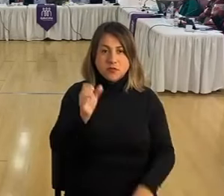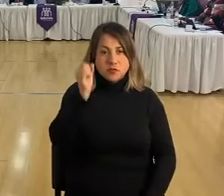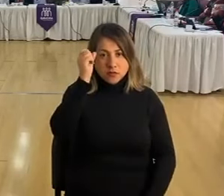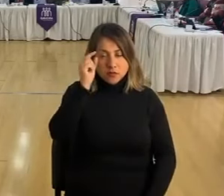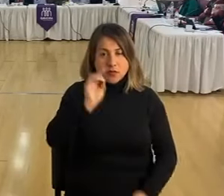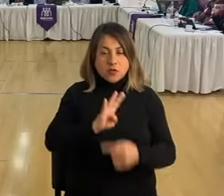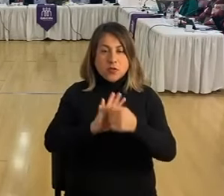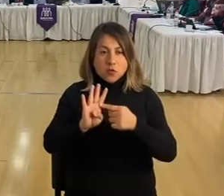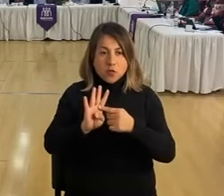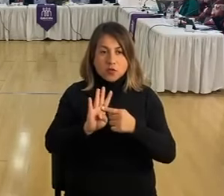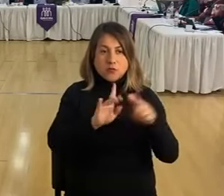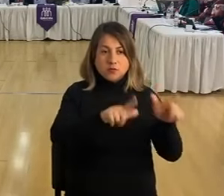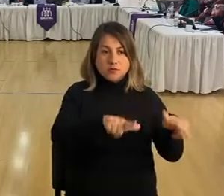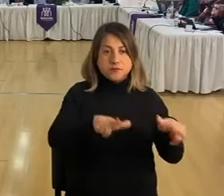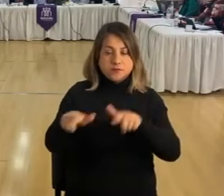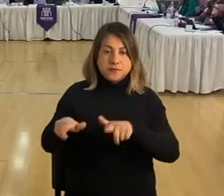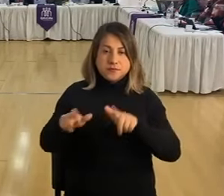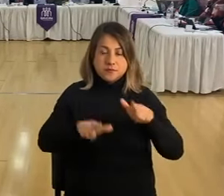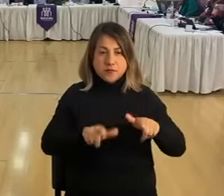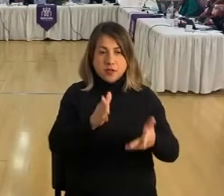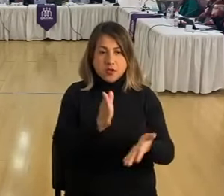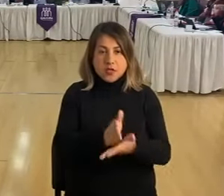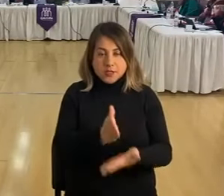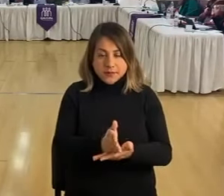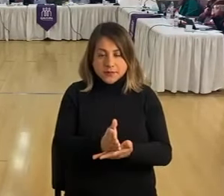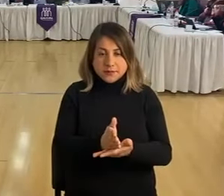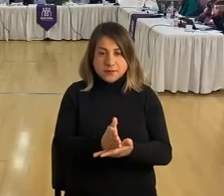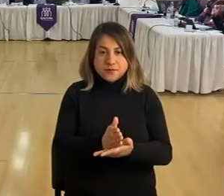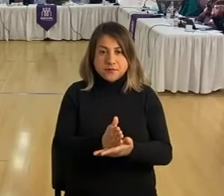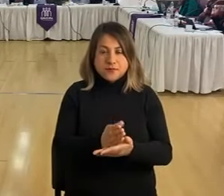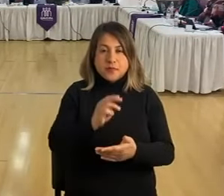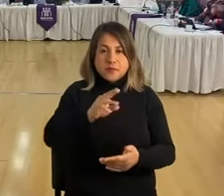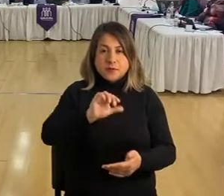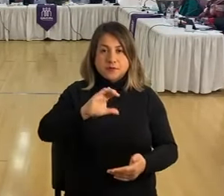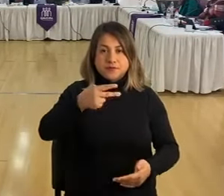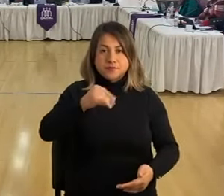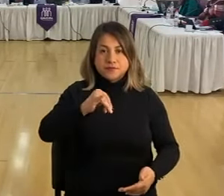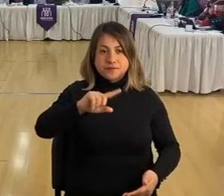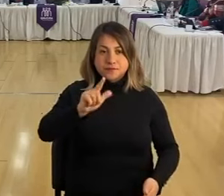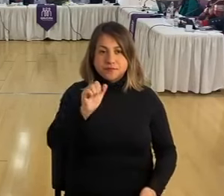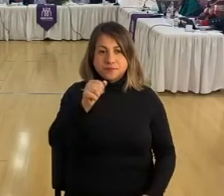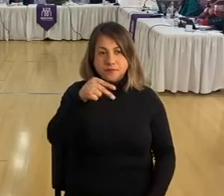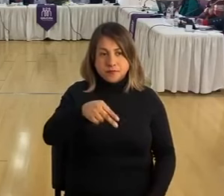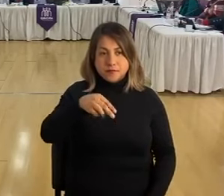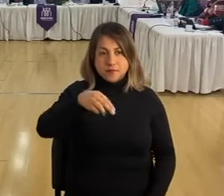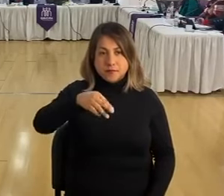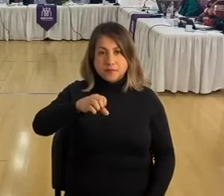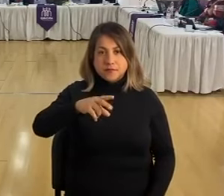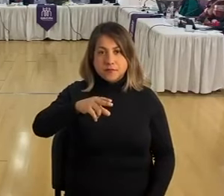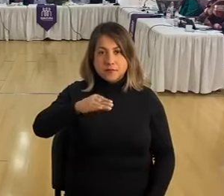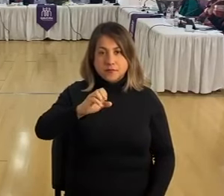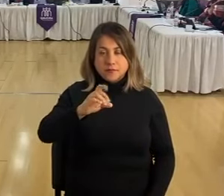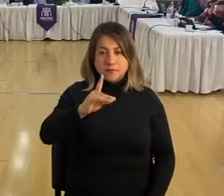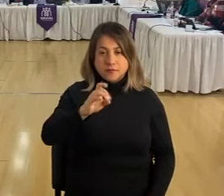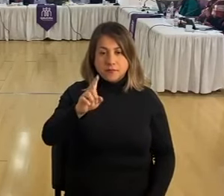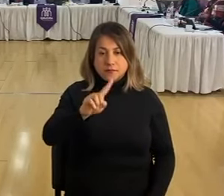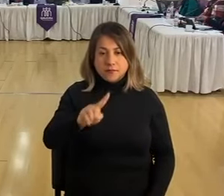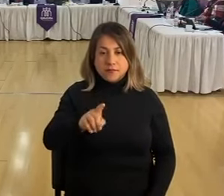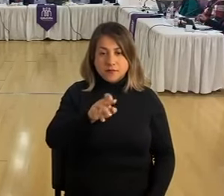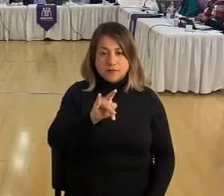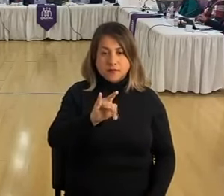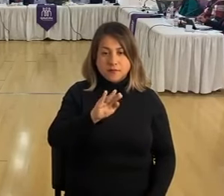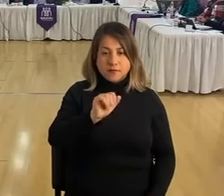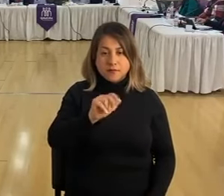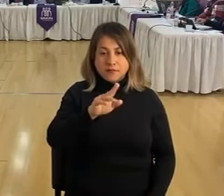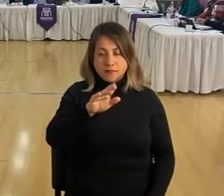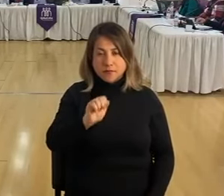son cuatro direcciones de cuatro establecimientos el estado de Michigan Mercedes Fontesilla Bucará de la Sana